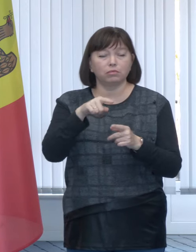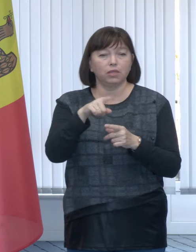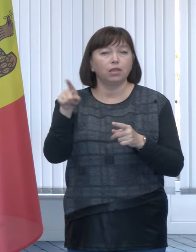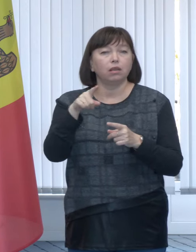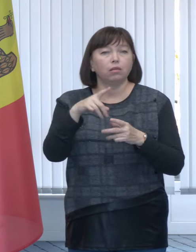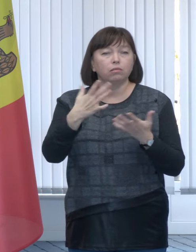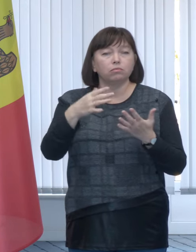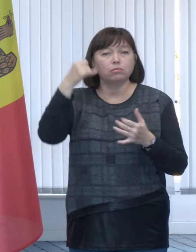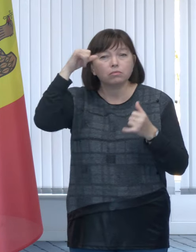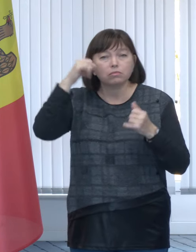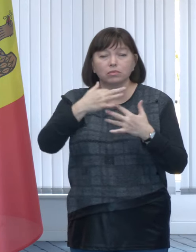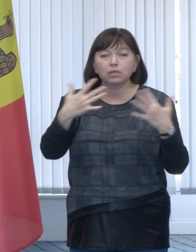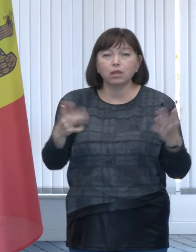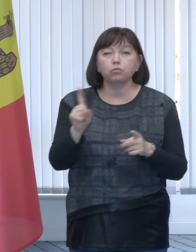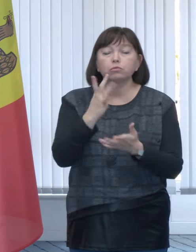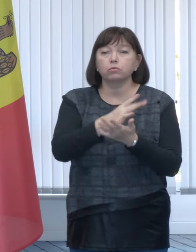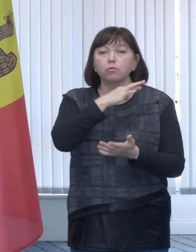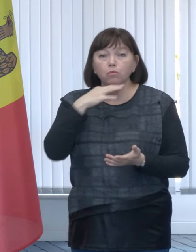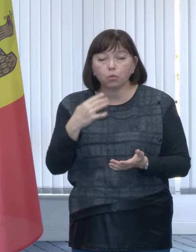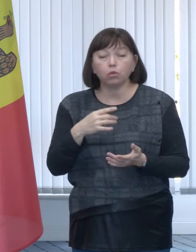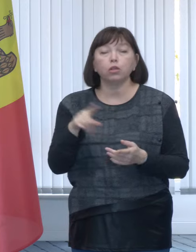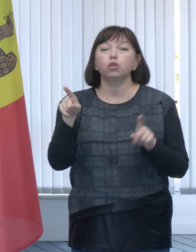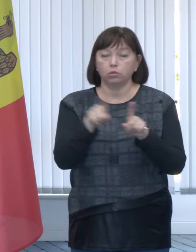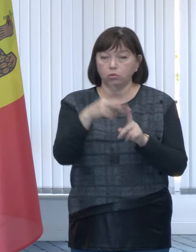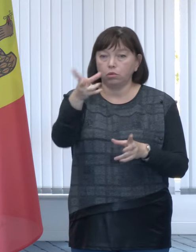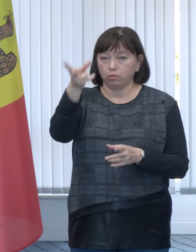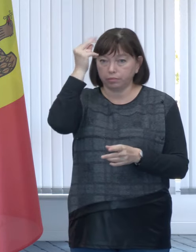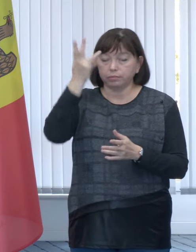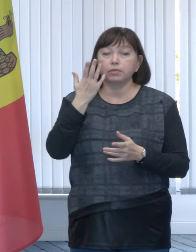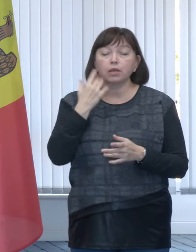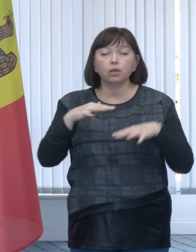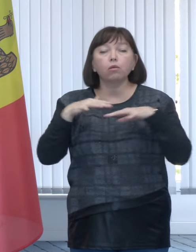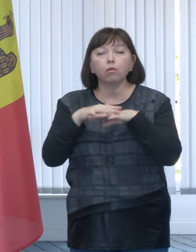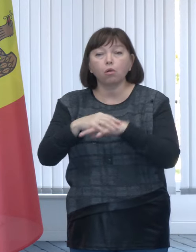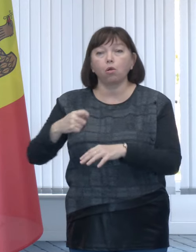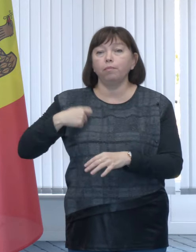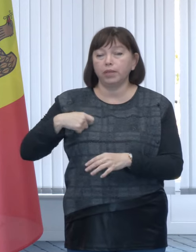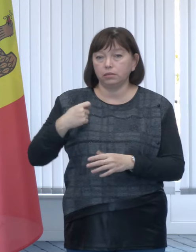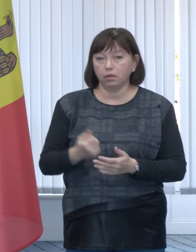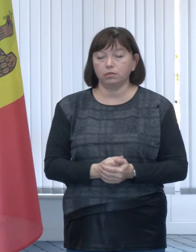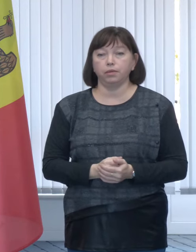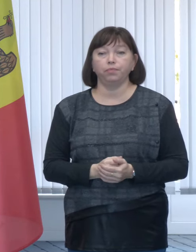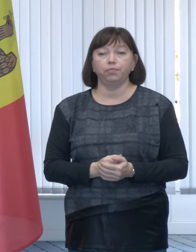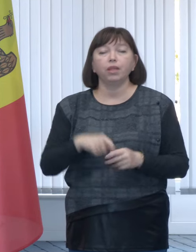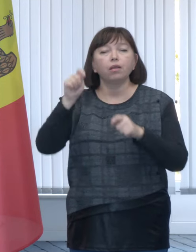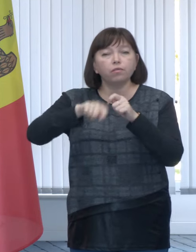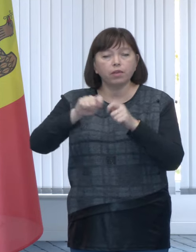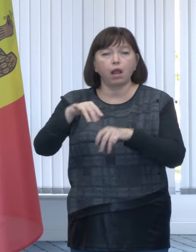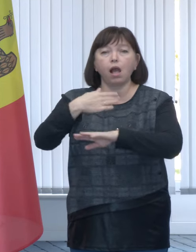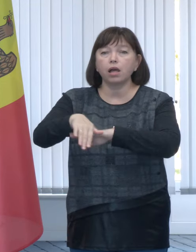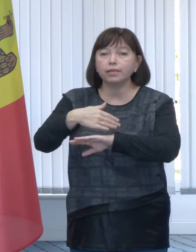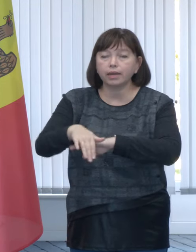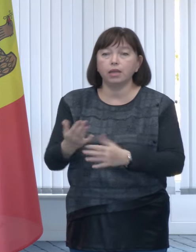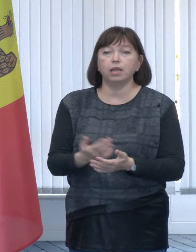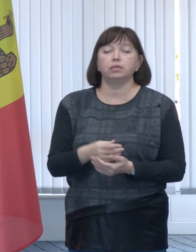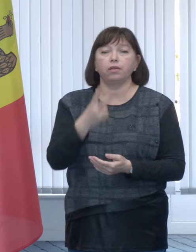cheltuieli mai mari pentru acea gospodărie și de aceste lucruri se ține cont atunci când se stabilește compensația. Verificăm și adresa.